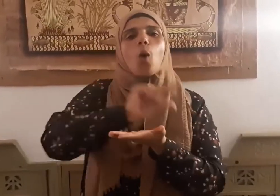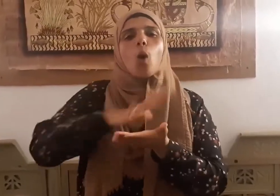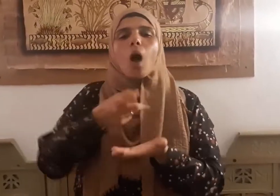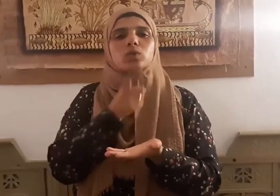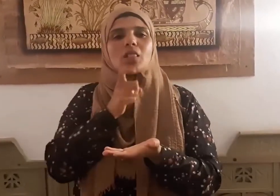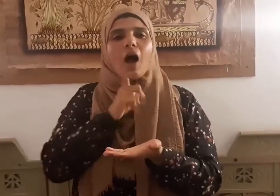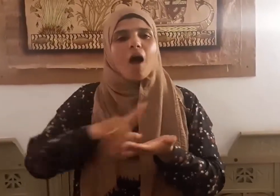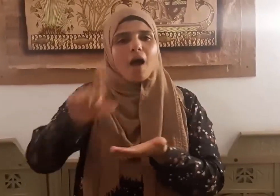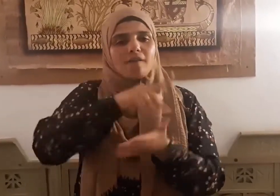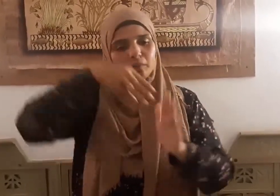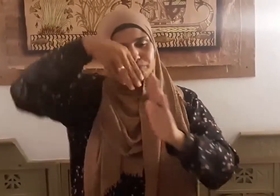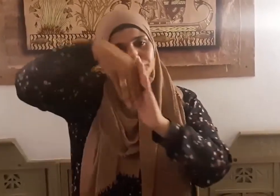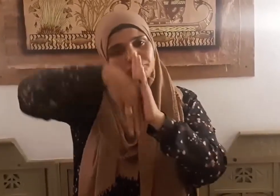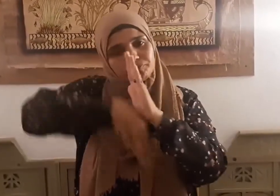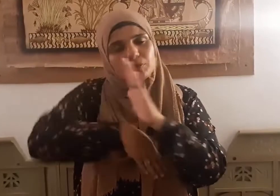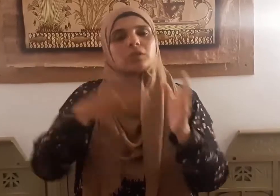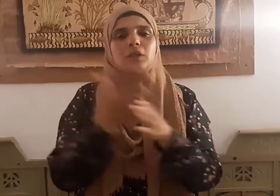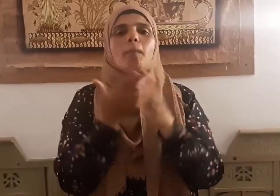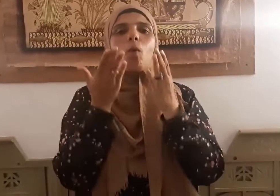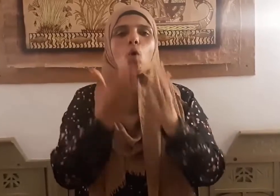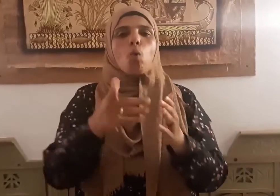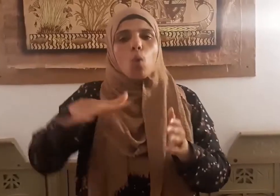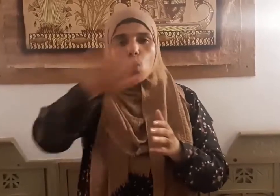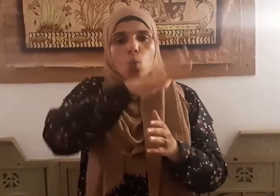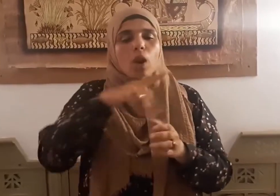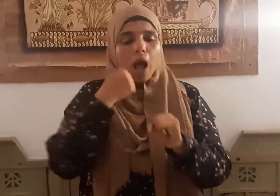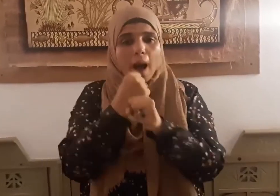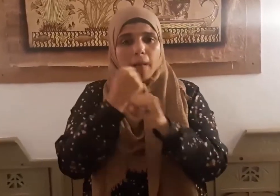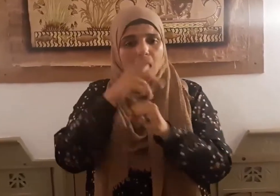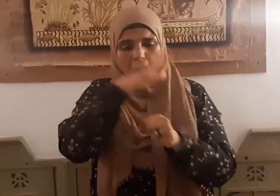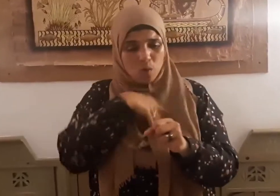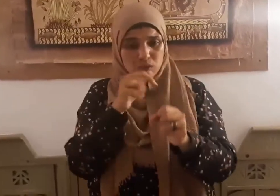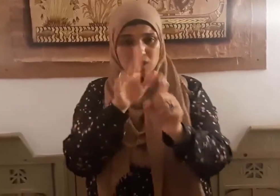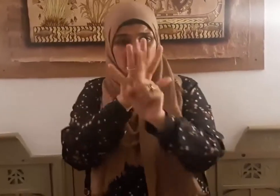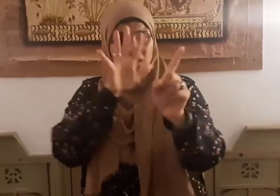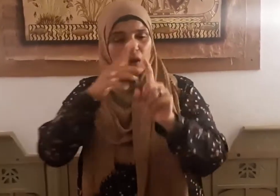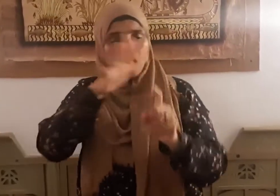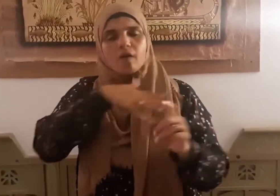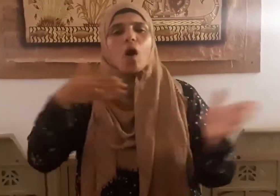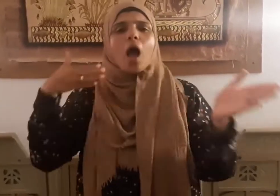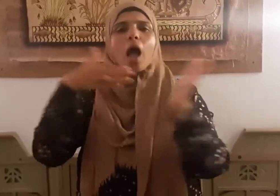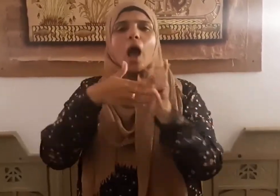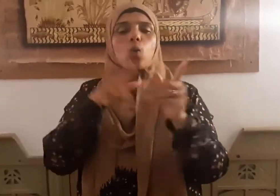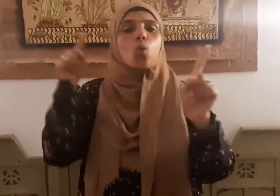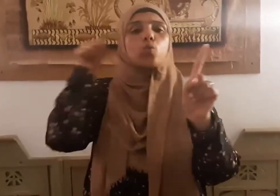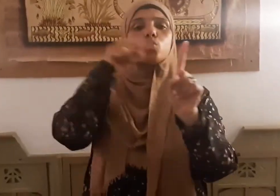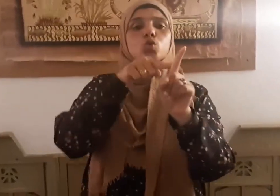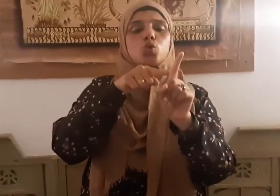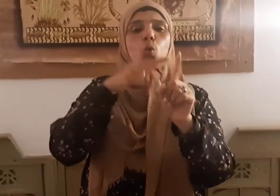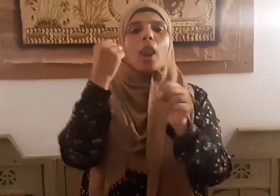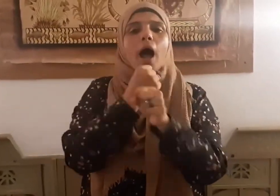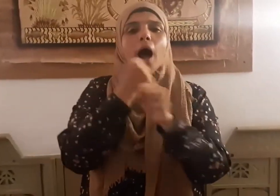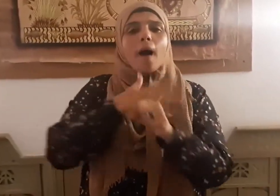بما يسهل لهم في زعمهم الوصول إلى السلطة بهذه الدول